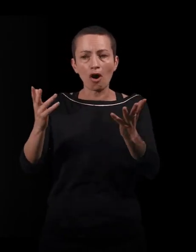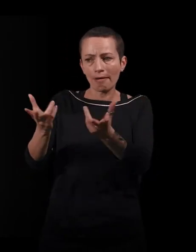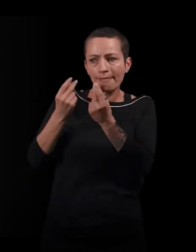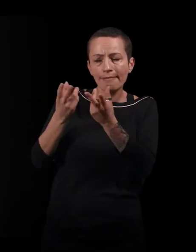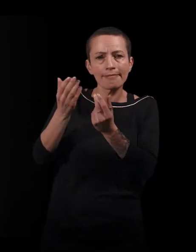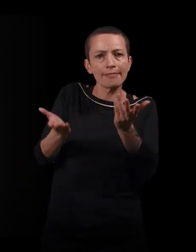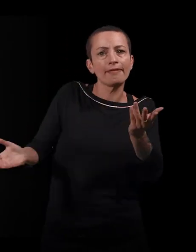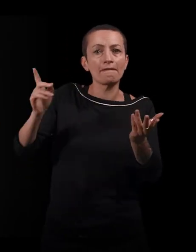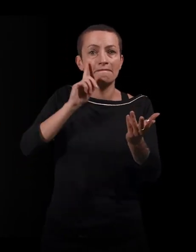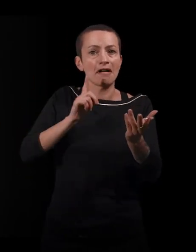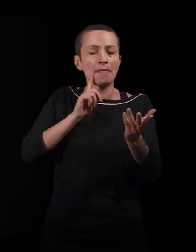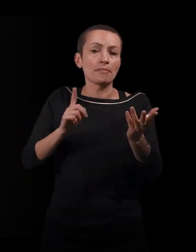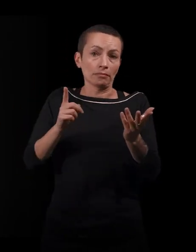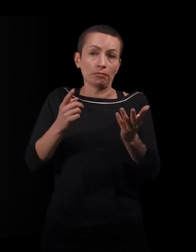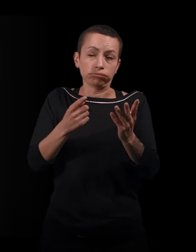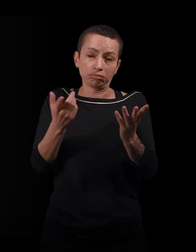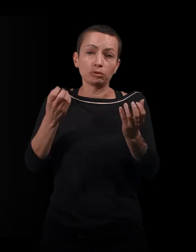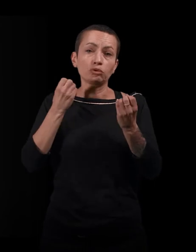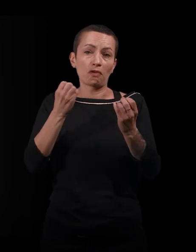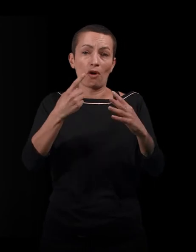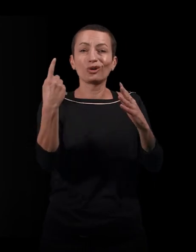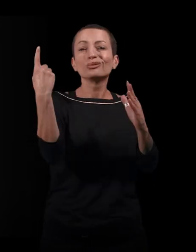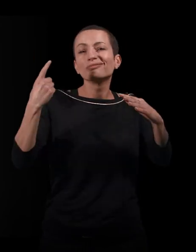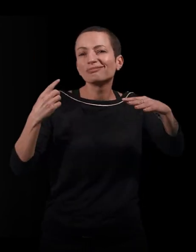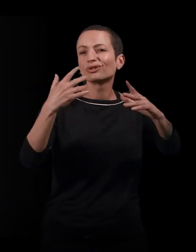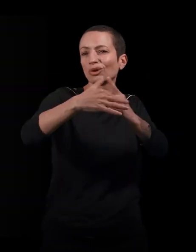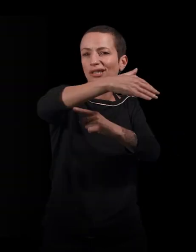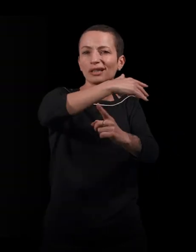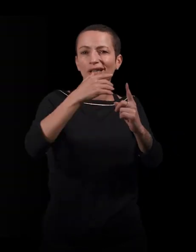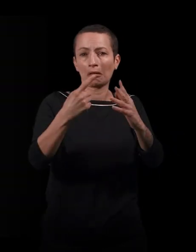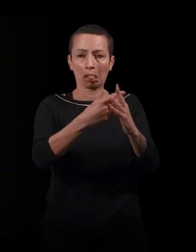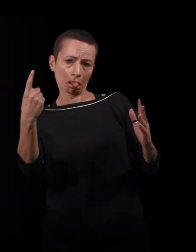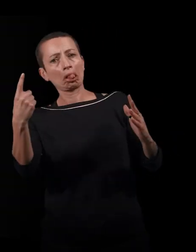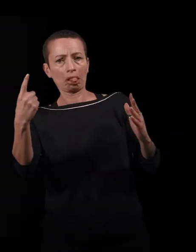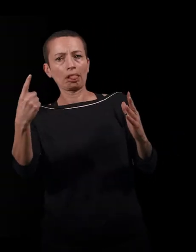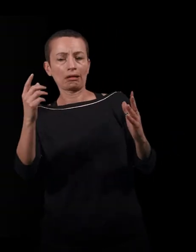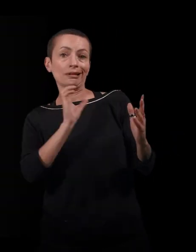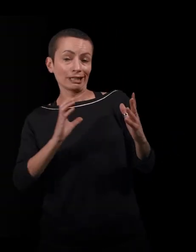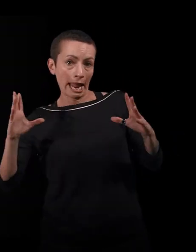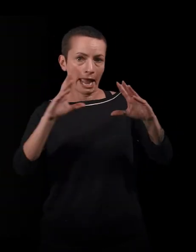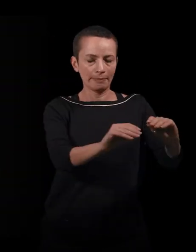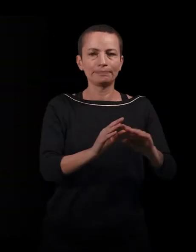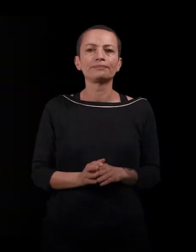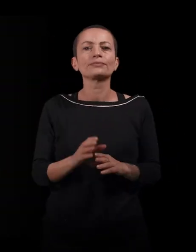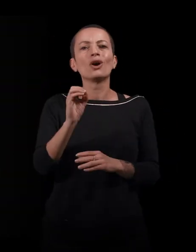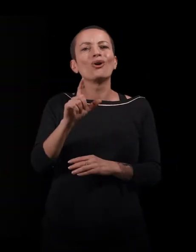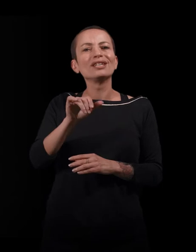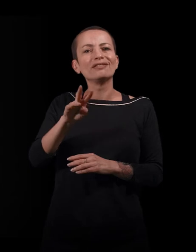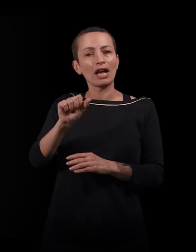femmes qui vont se retrouver pour de longues années en marge des sociétés où elles tentent de s'installer. Alors, Olivia, dans votre